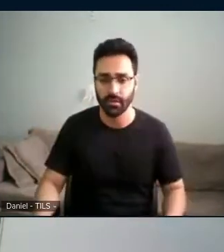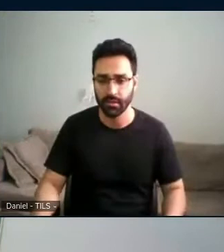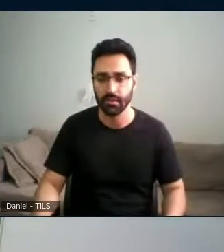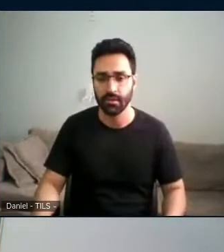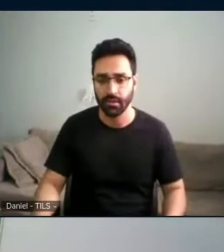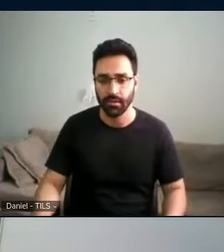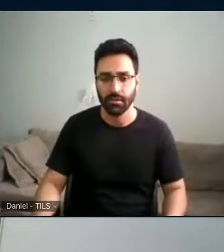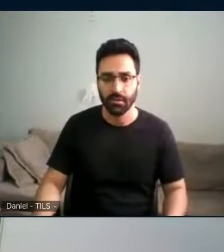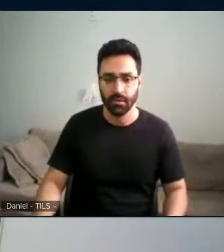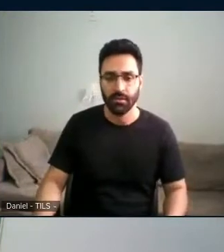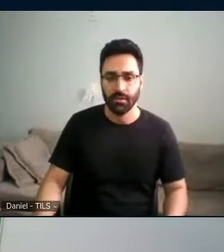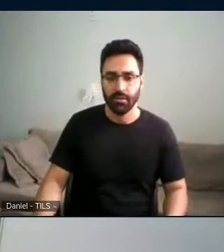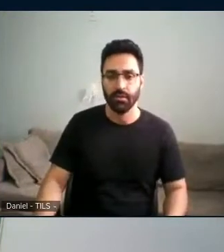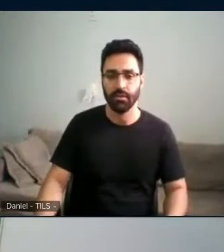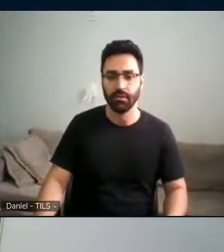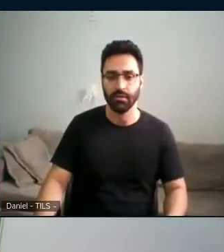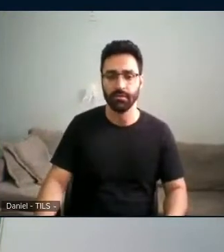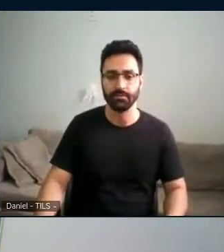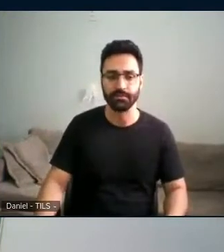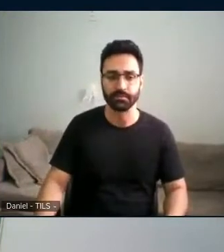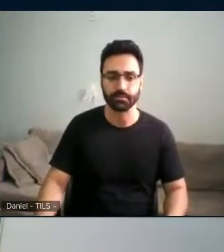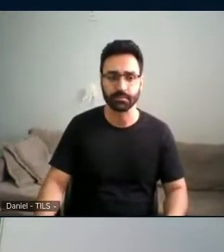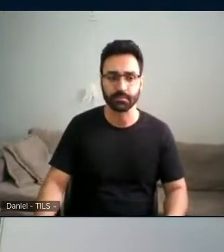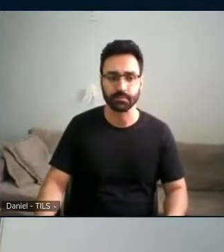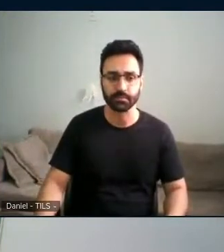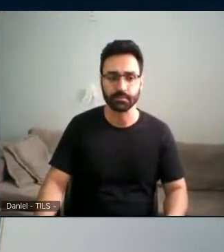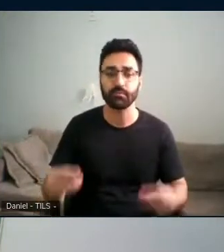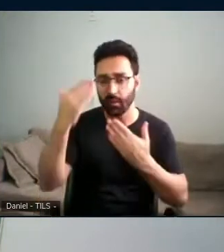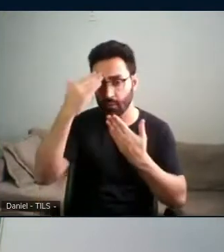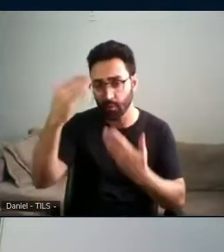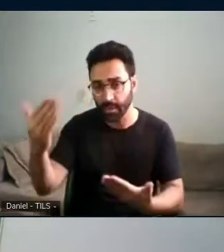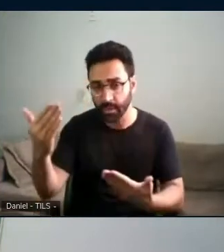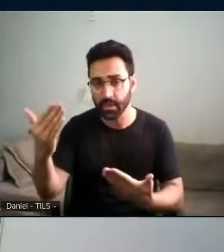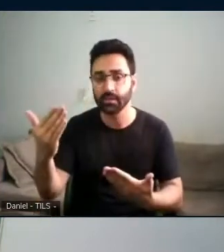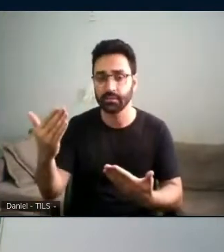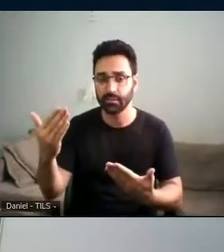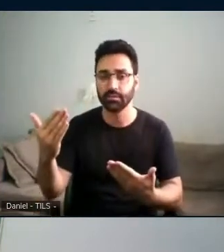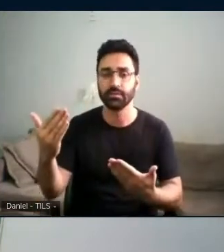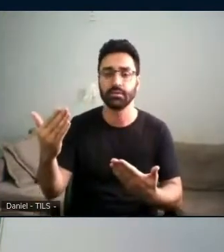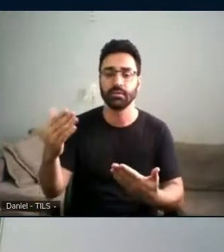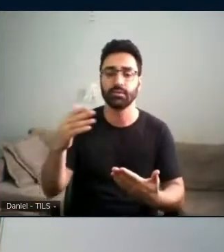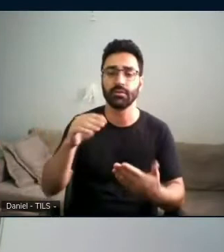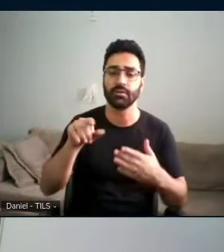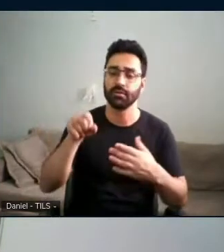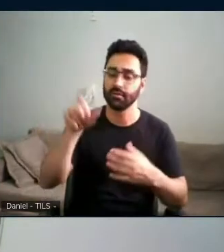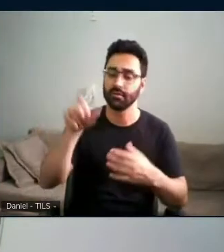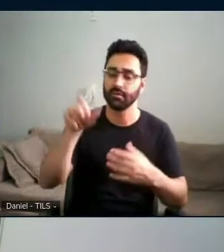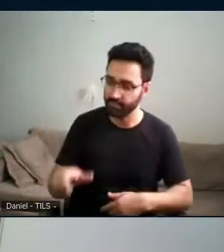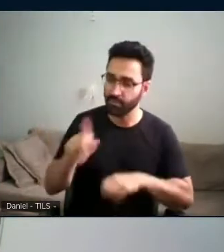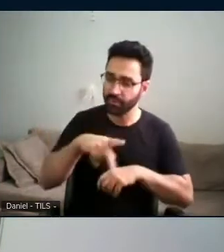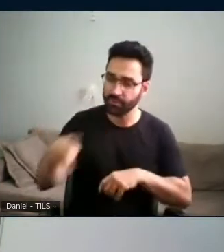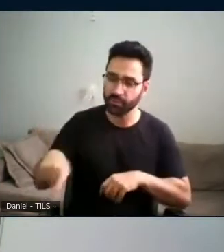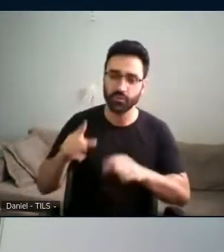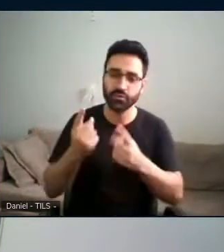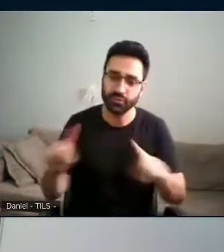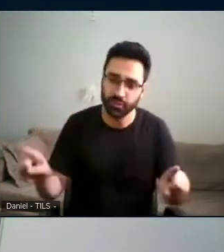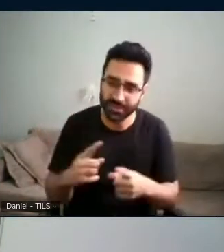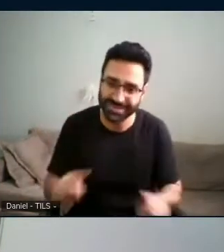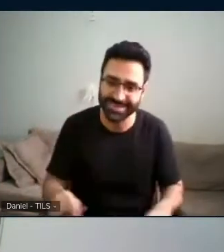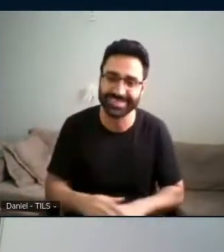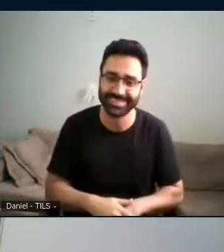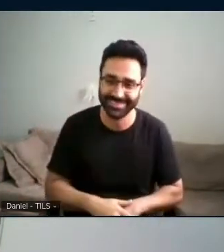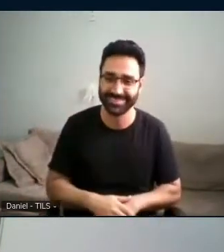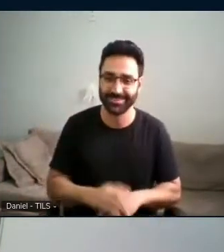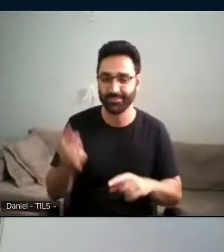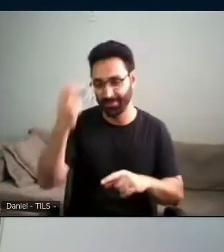outros trabalhos também as contribuições. Muito obrigada ao grande educador musical que você é, educador musical, histórico e cultural.